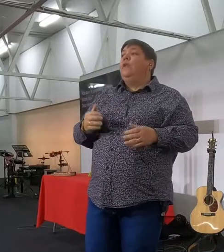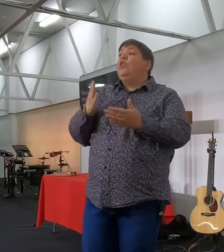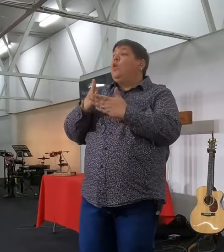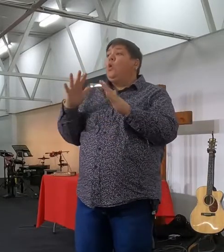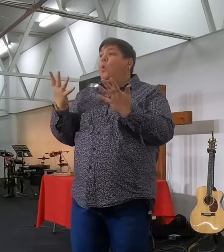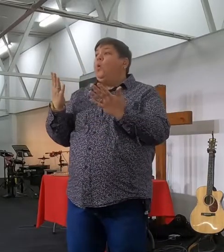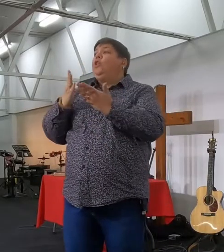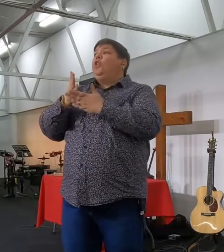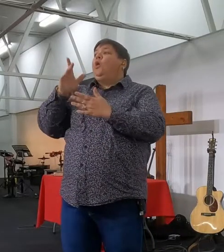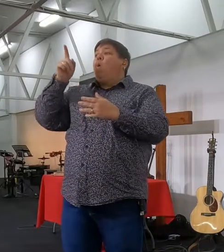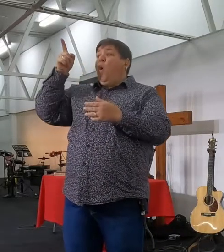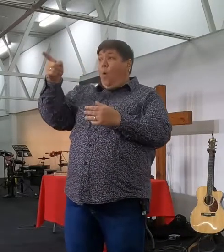om,